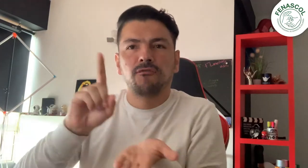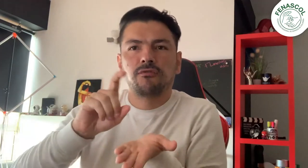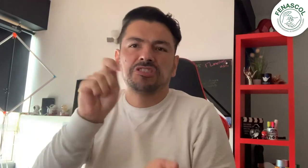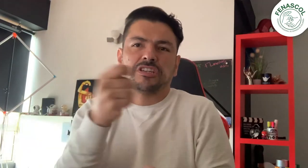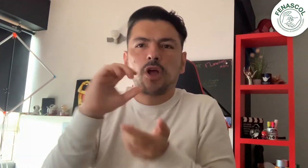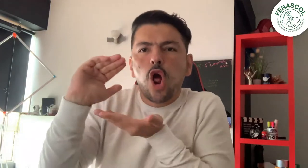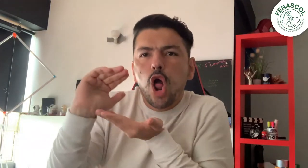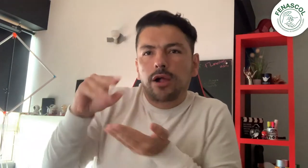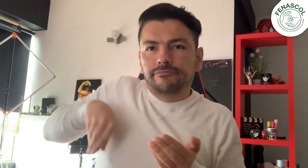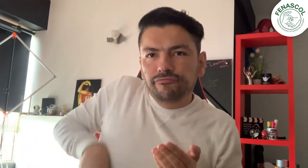para desinfección.